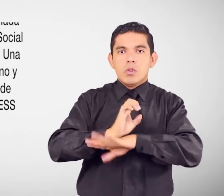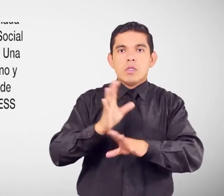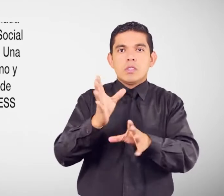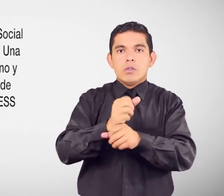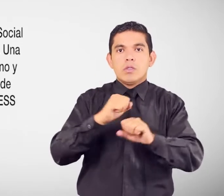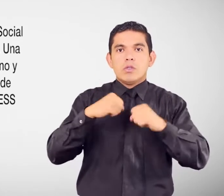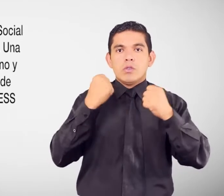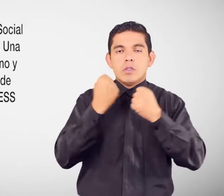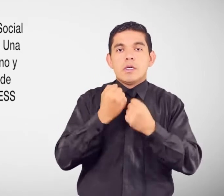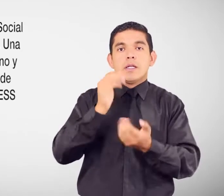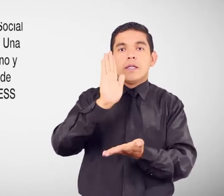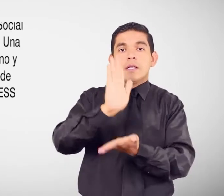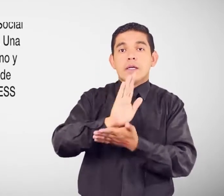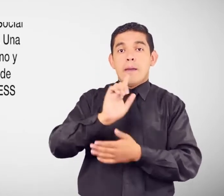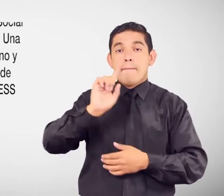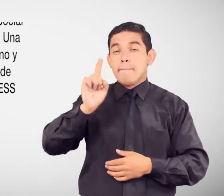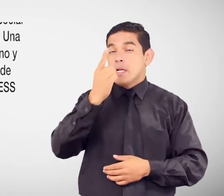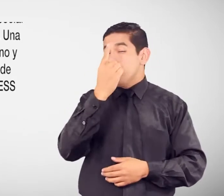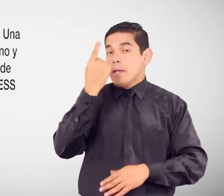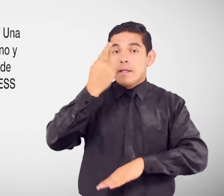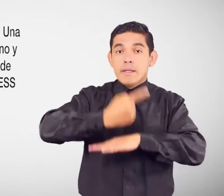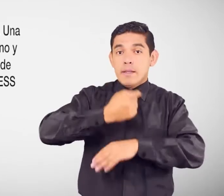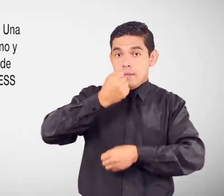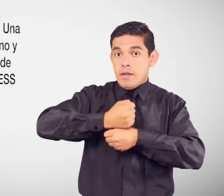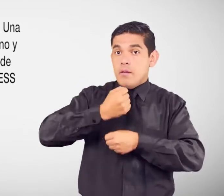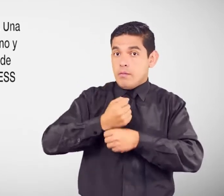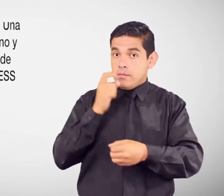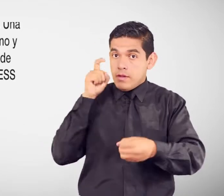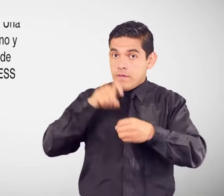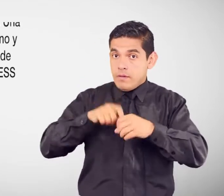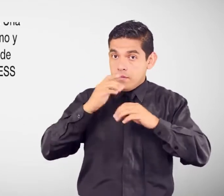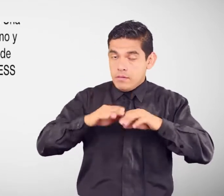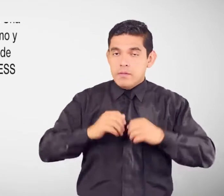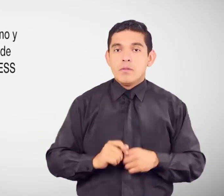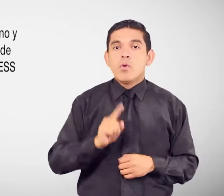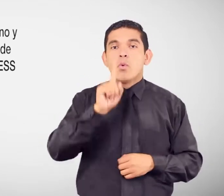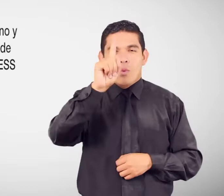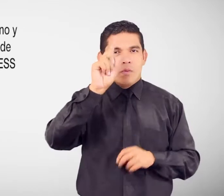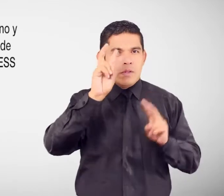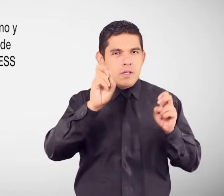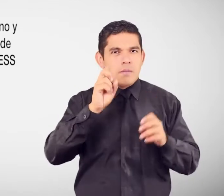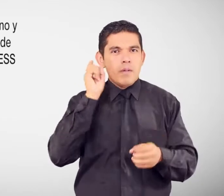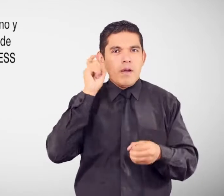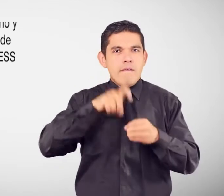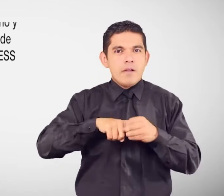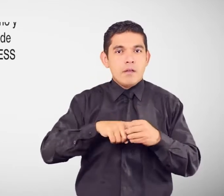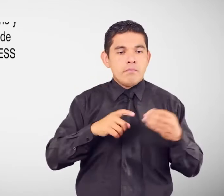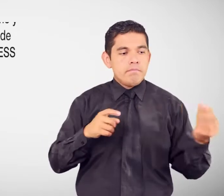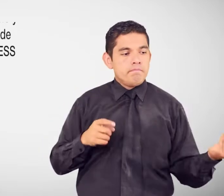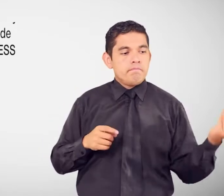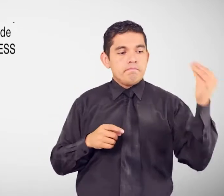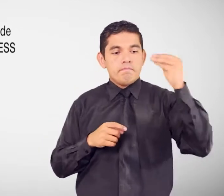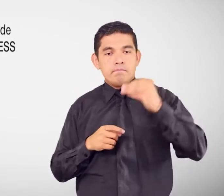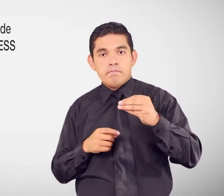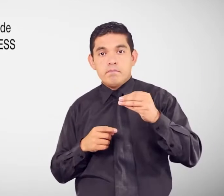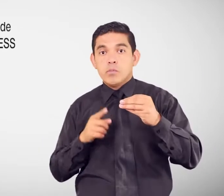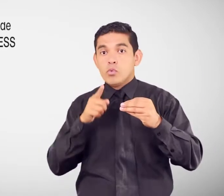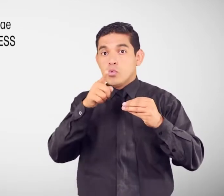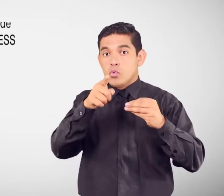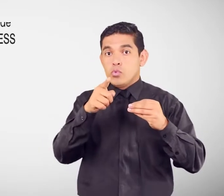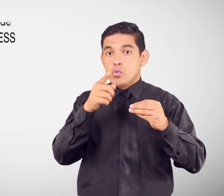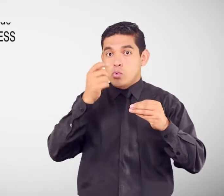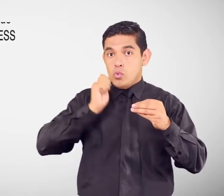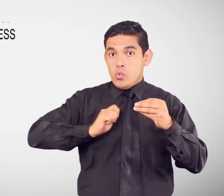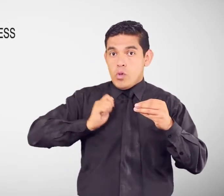Desde el primer día de labores Una parte de la afiliación La pagará el patrono Y la otra parte será descontada